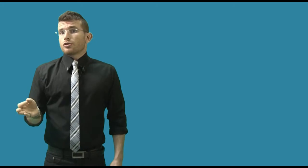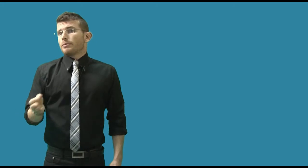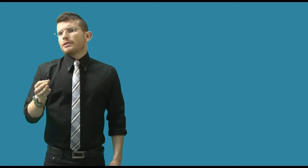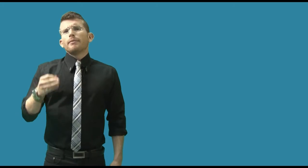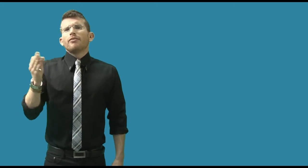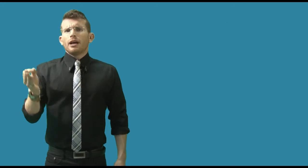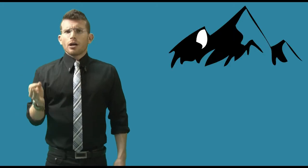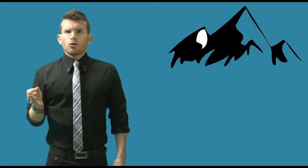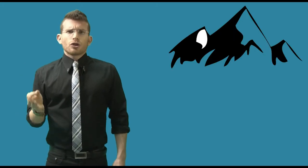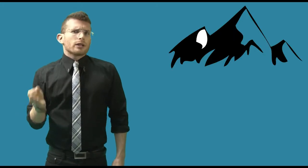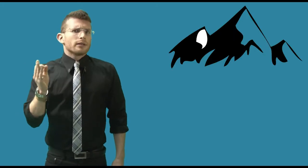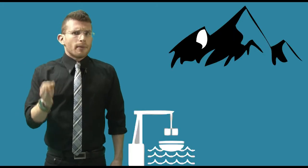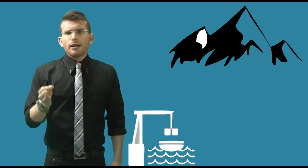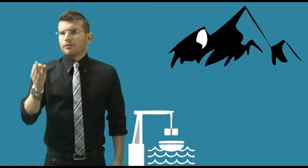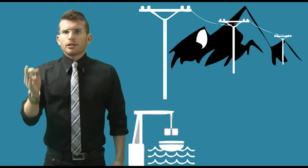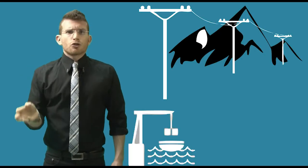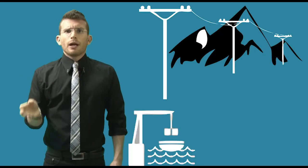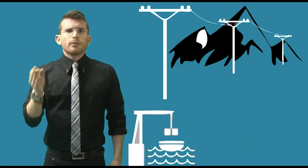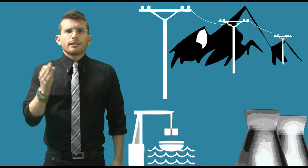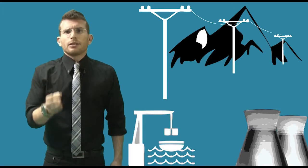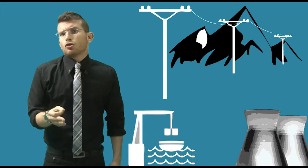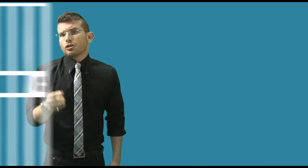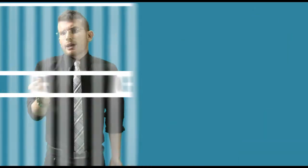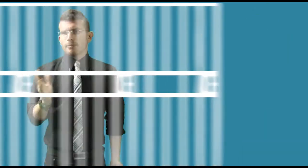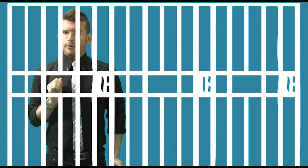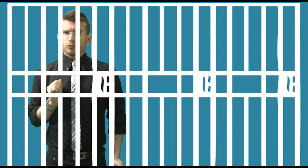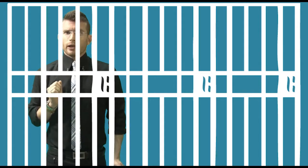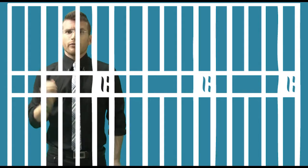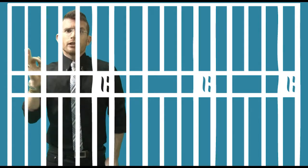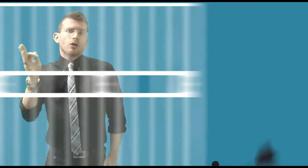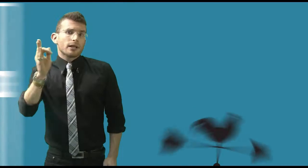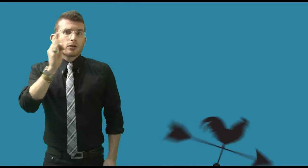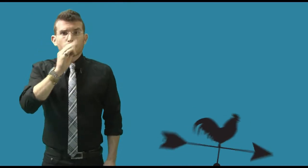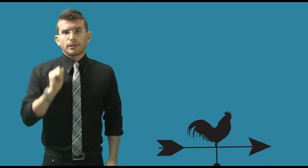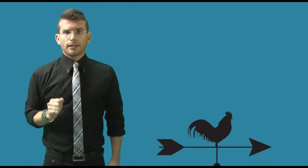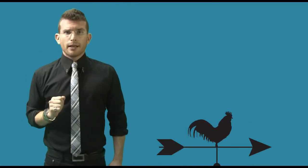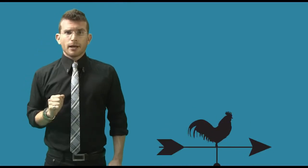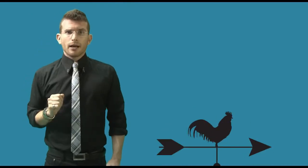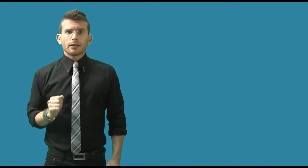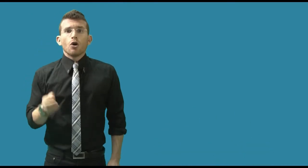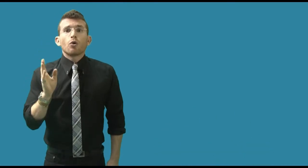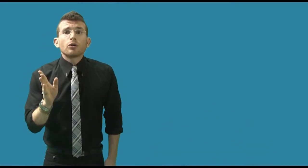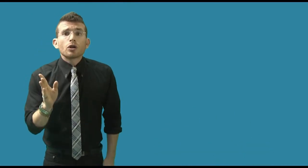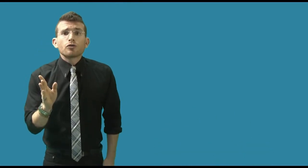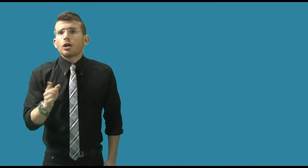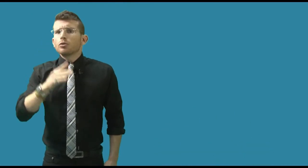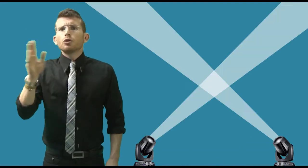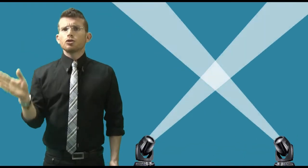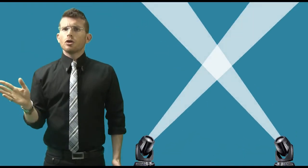שהם נמצאים מעבר להרחו, שחריר נמל, חברת חשמל ובתי זיקוק שמסגרת בחמש בערב עד לכל התרנגון שבזריכה למחרת. הורגלנו לחשוב שאנחנו מחוצו או